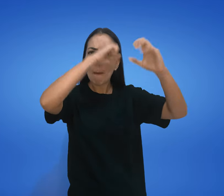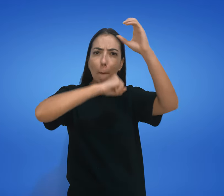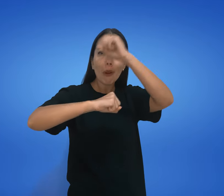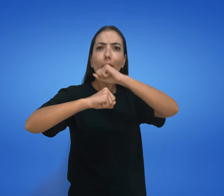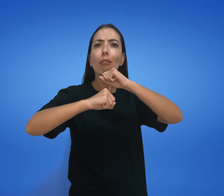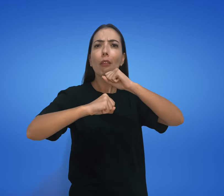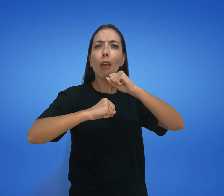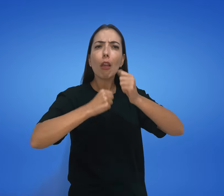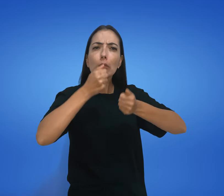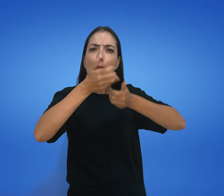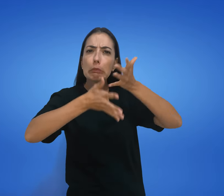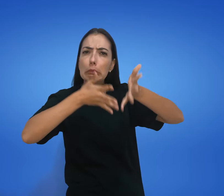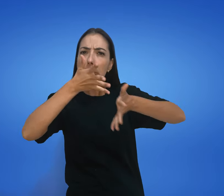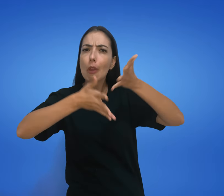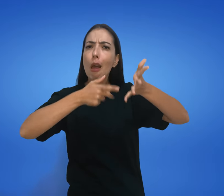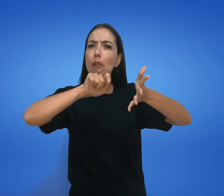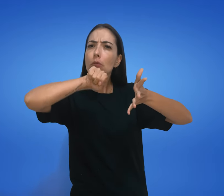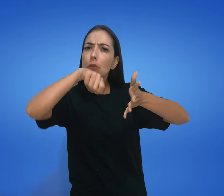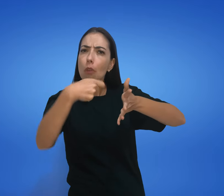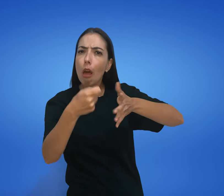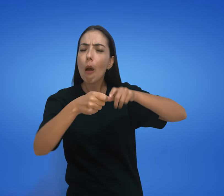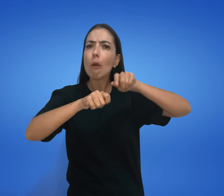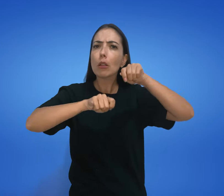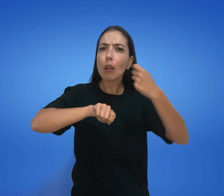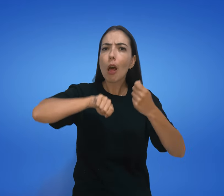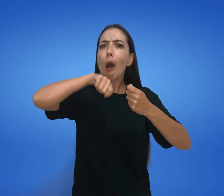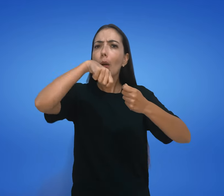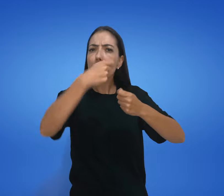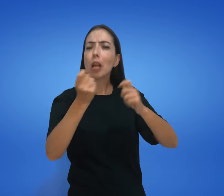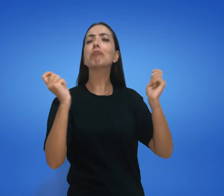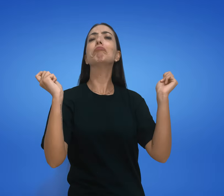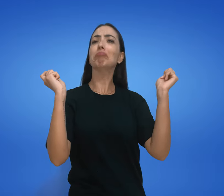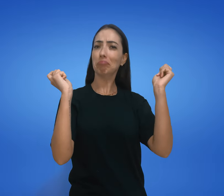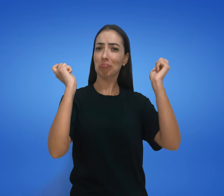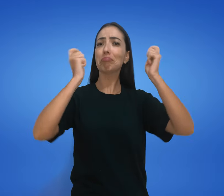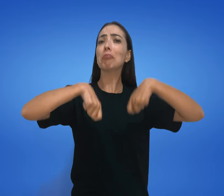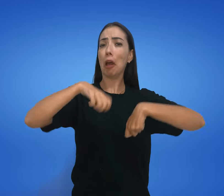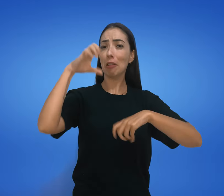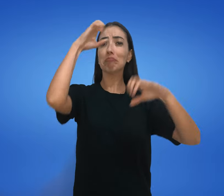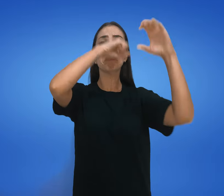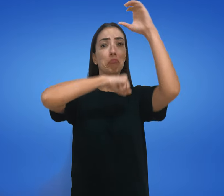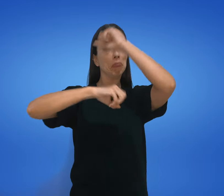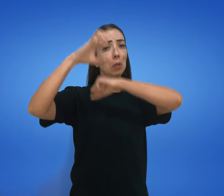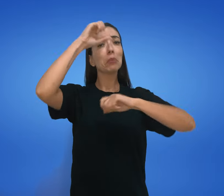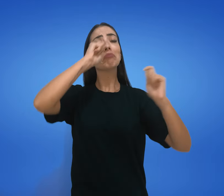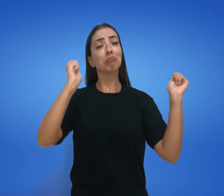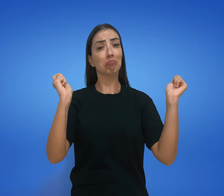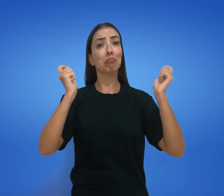libras. E então você estará aprendendo e poderá praticar cada vez mais.